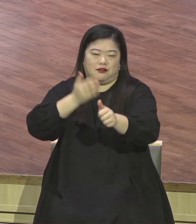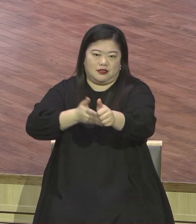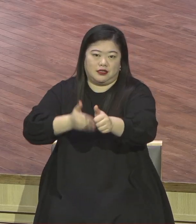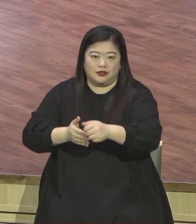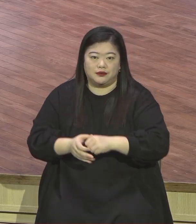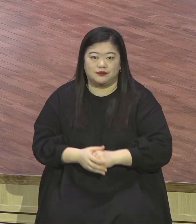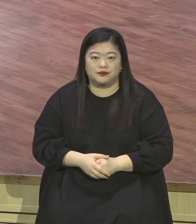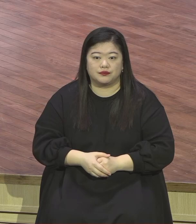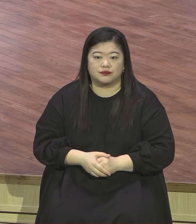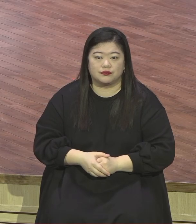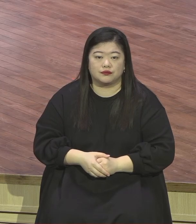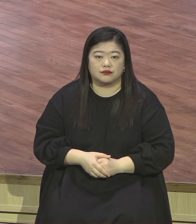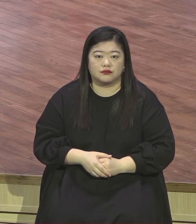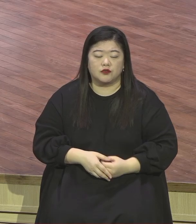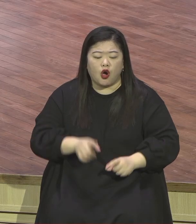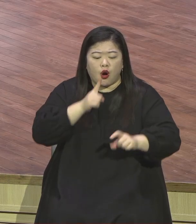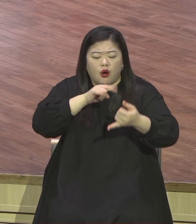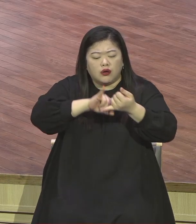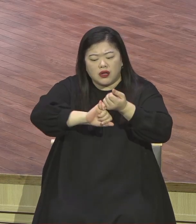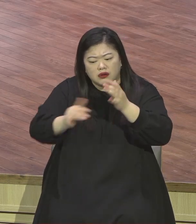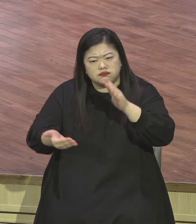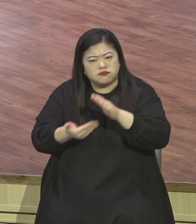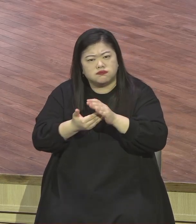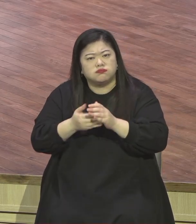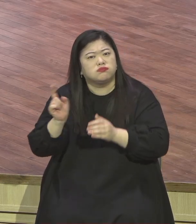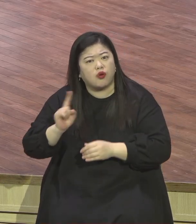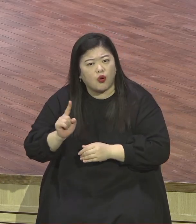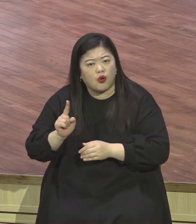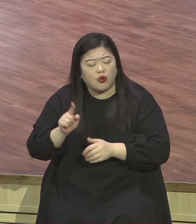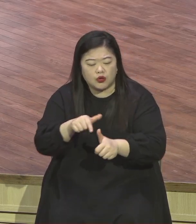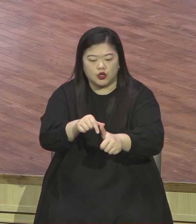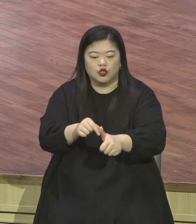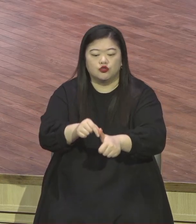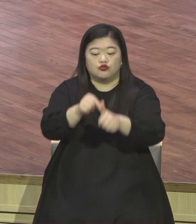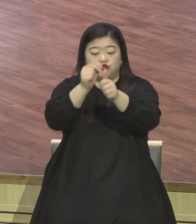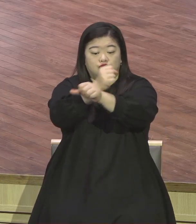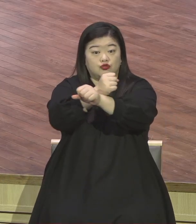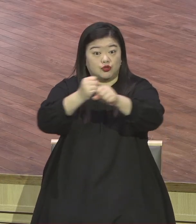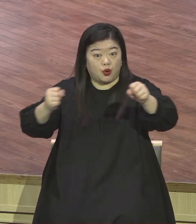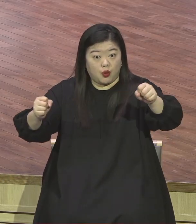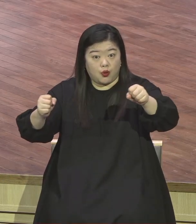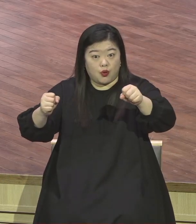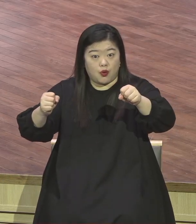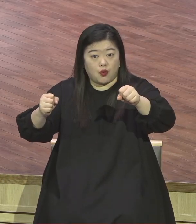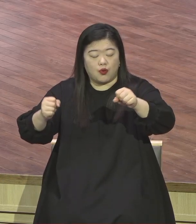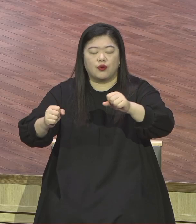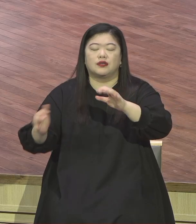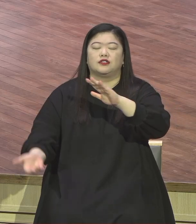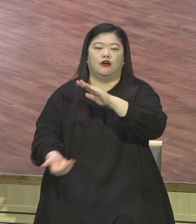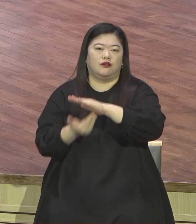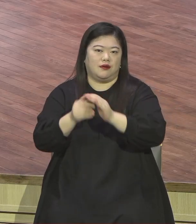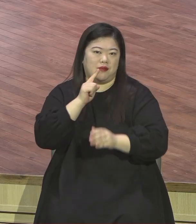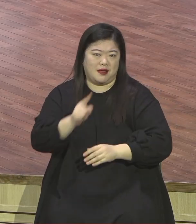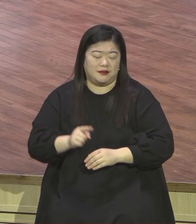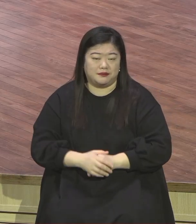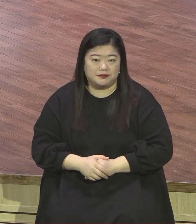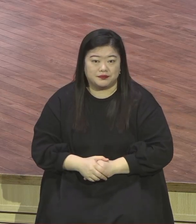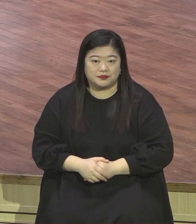구속사 성취입니다 구원의 역사를 이루는 여정이란 말입니다 구원의 이 여정은